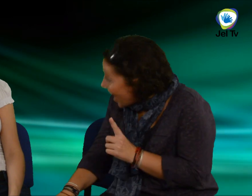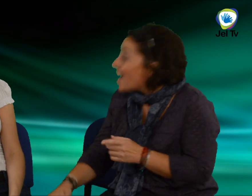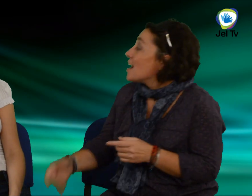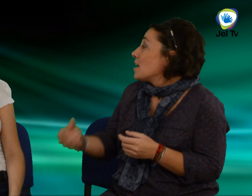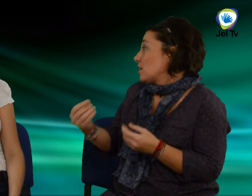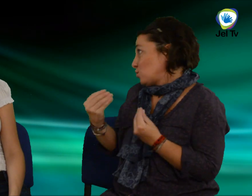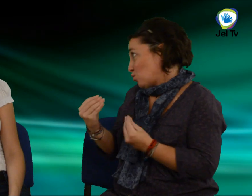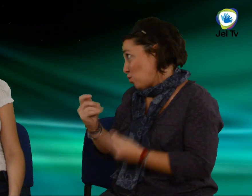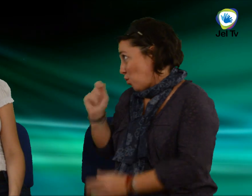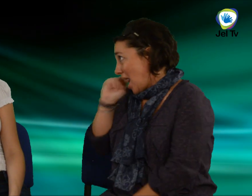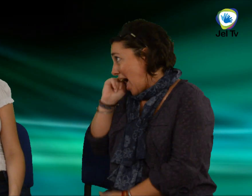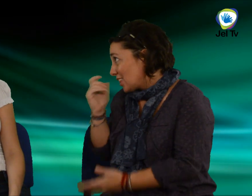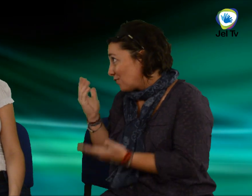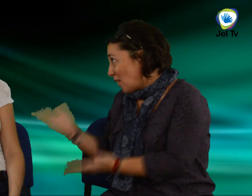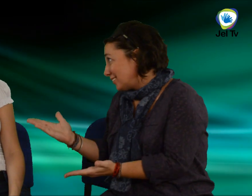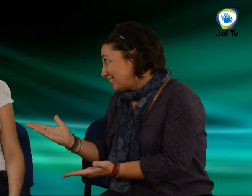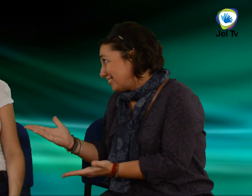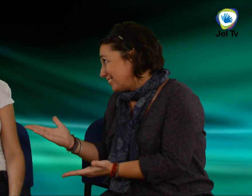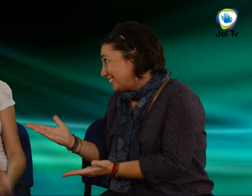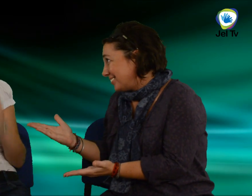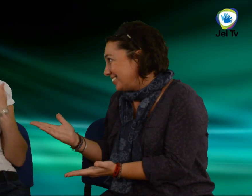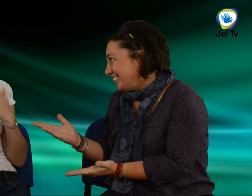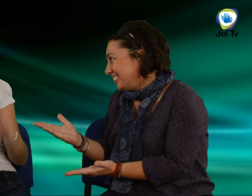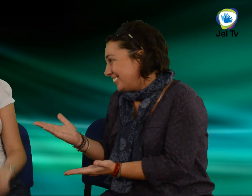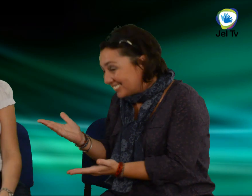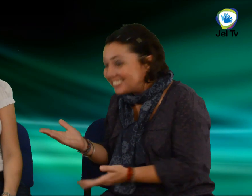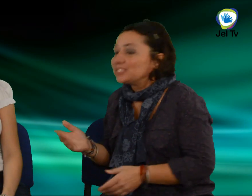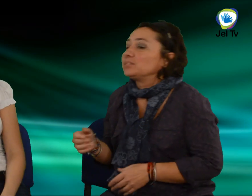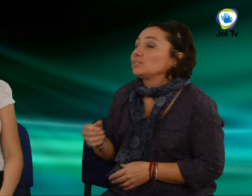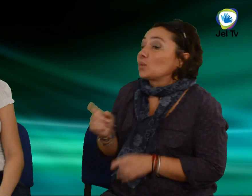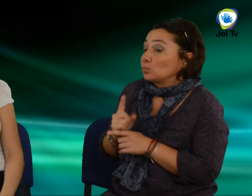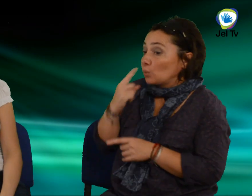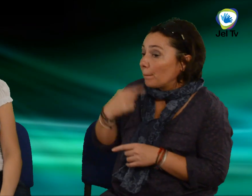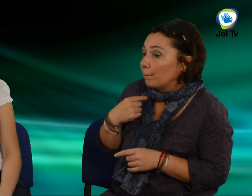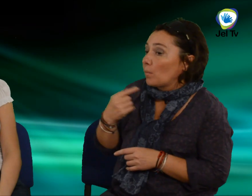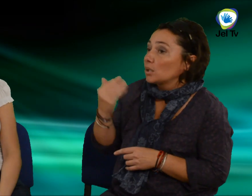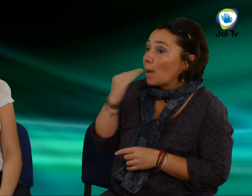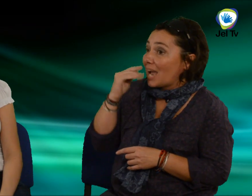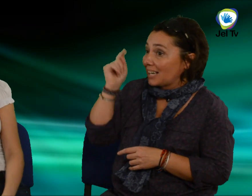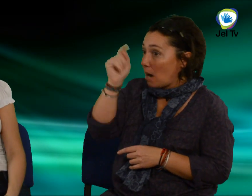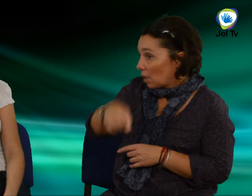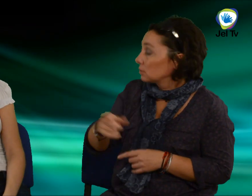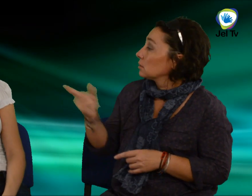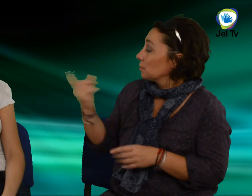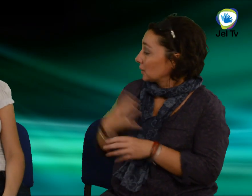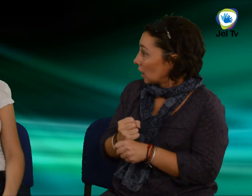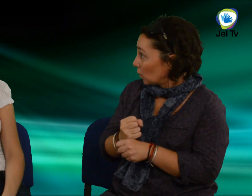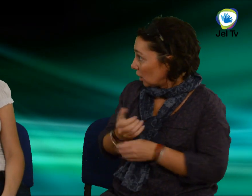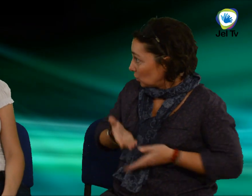De nagyon gyönyörű lány vagy. Köszönöm szépen. Úgy tudom, hogy Amerikában